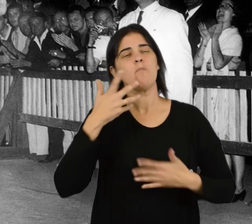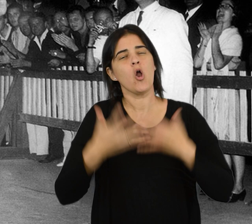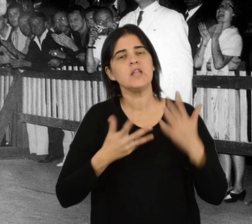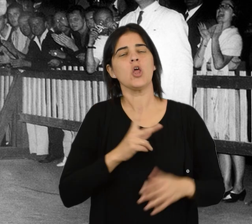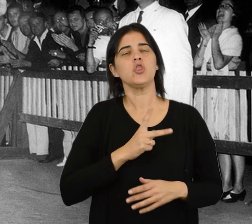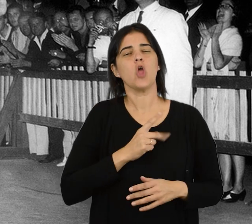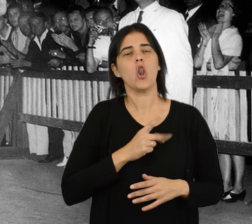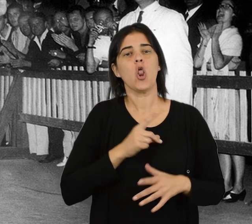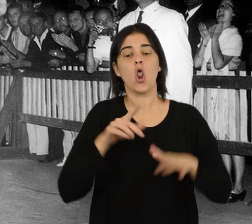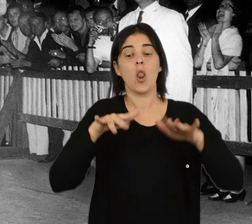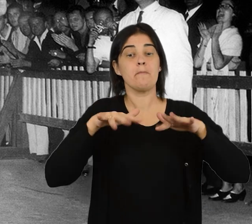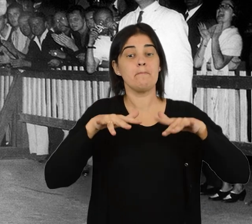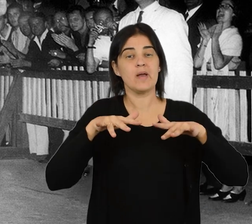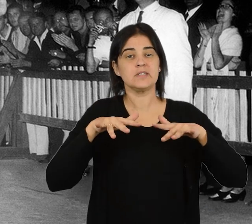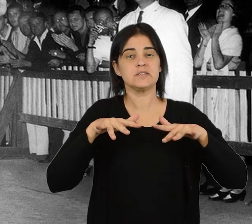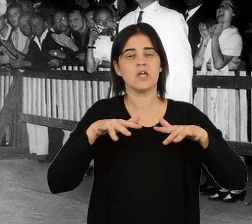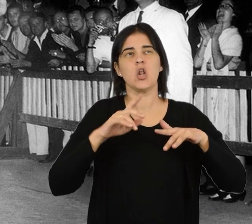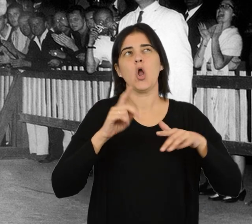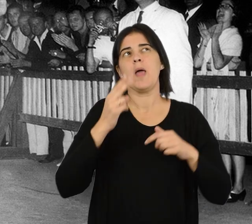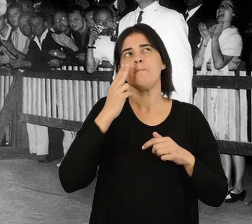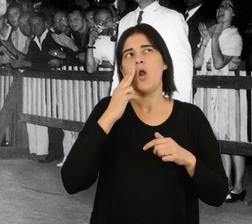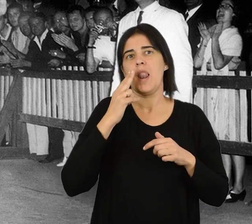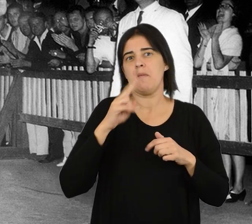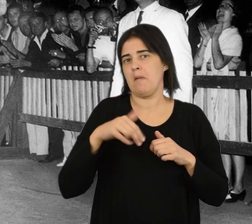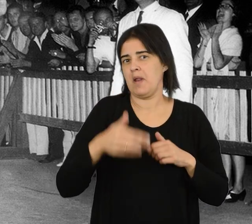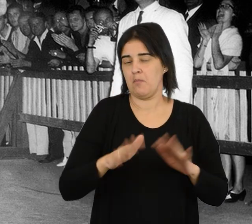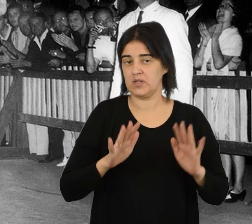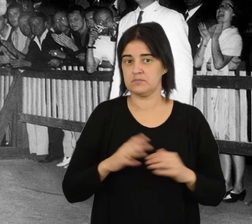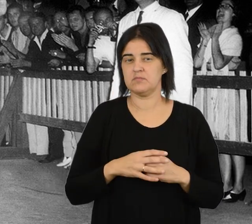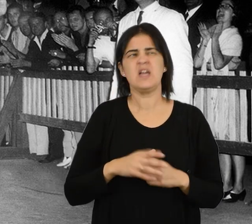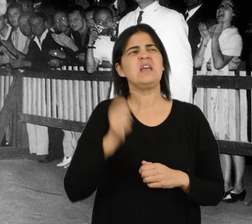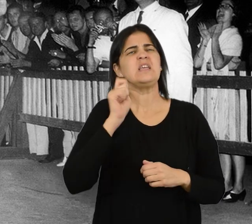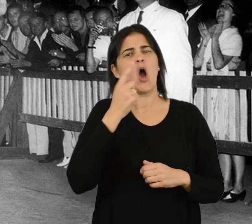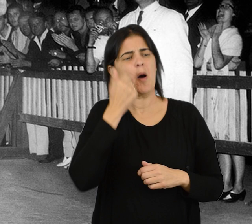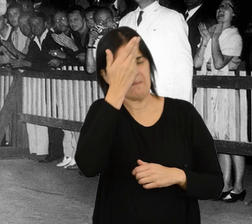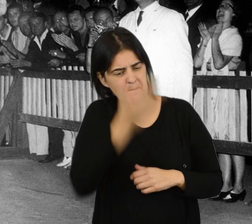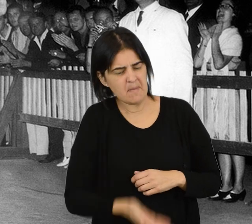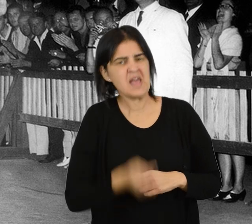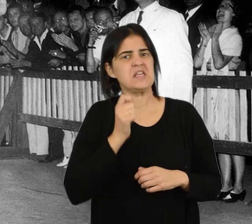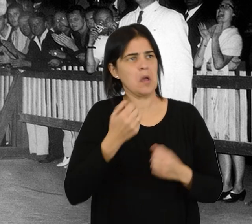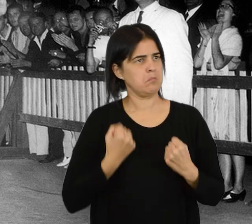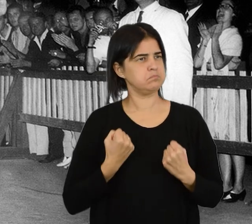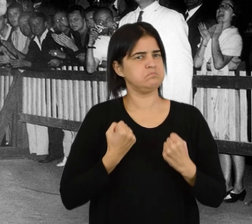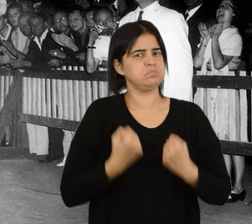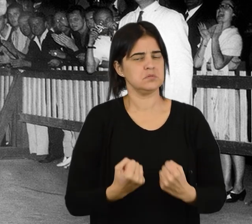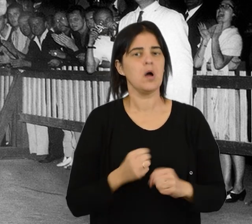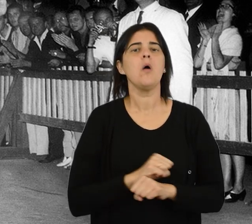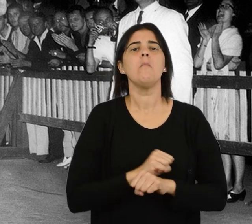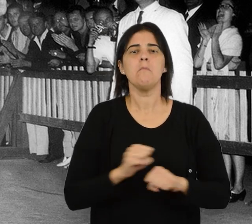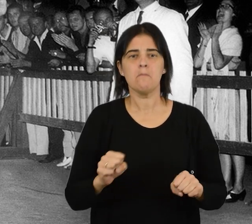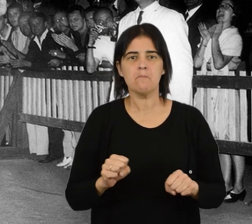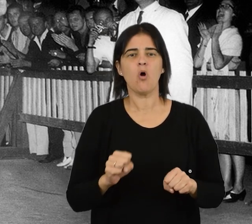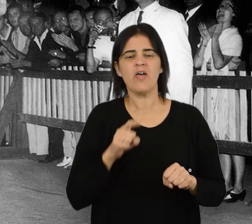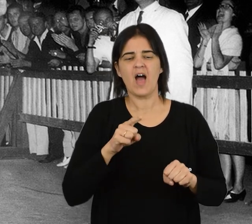molestia y el dolor en sus pies no sería un problema. ¿Quién era aquel hombre que se atrevía a desafiar